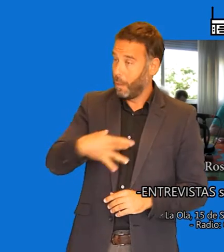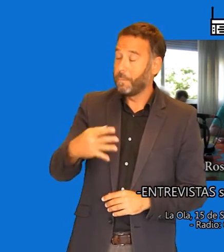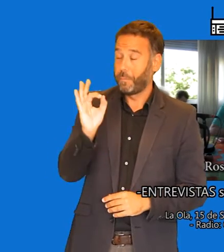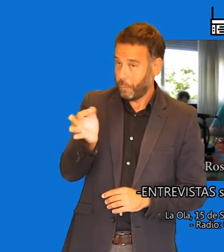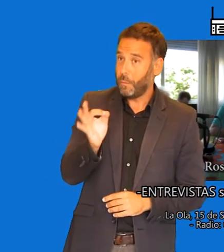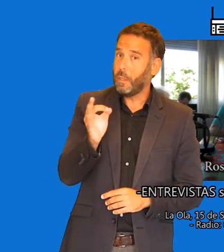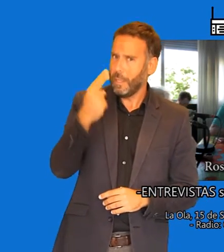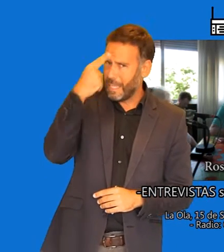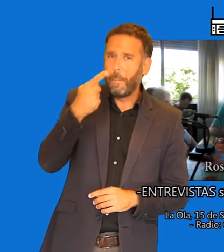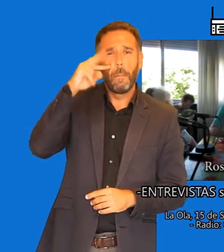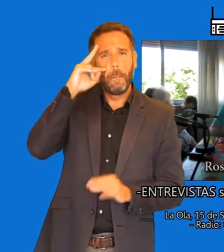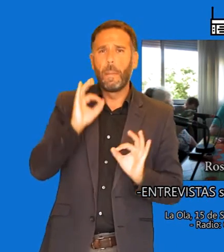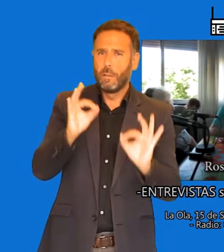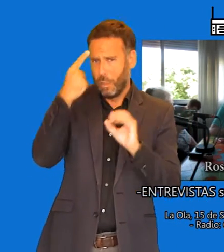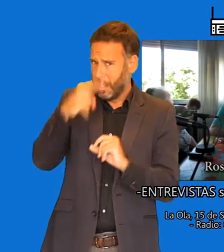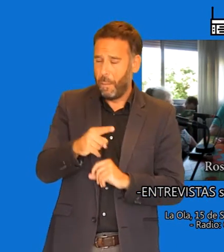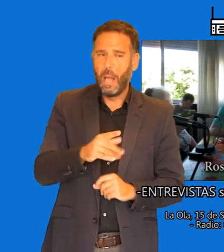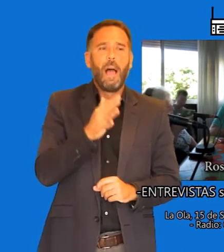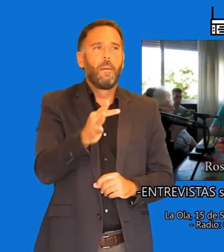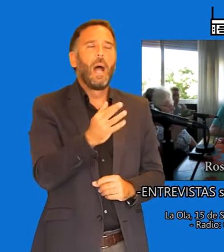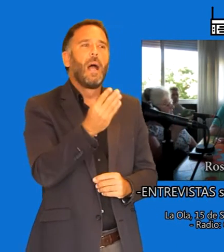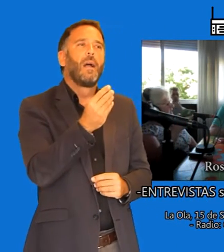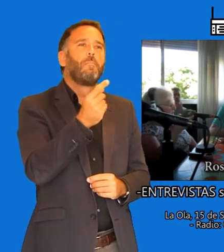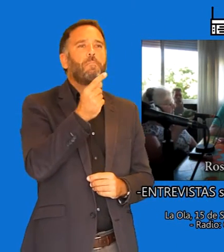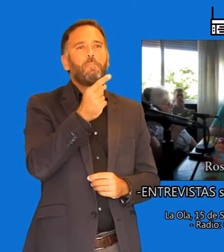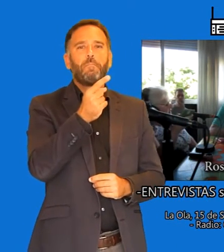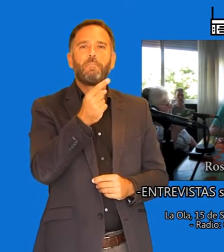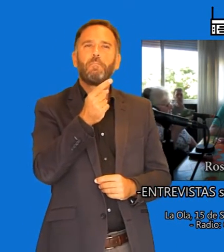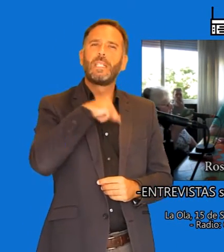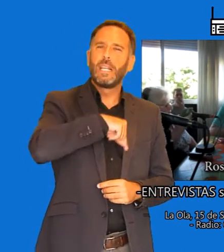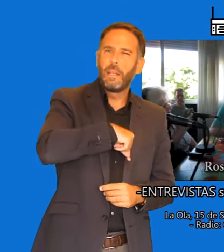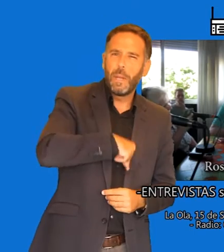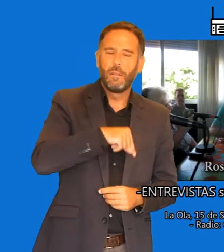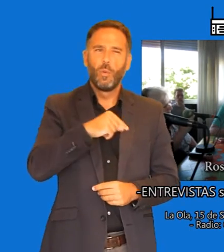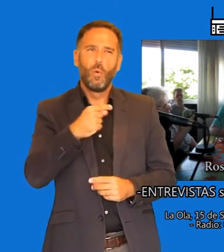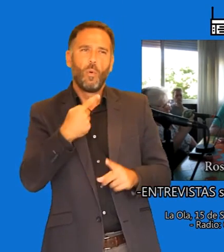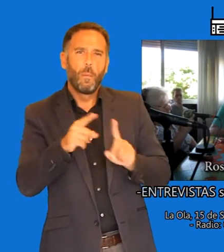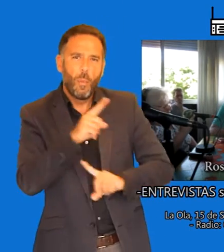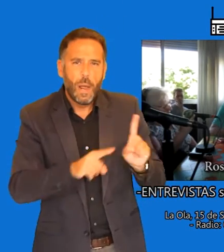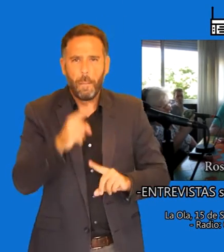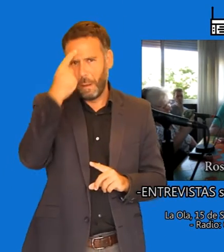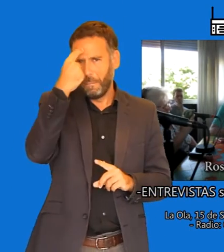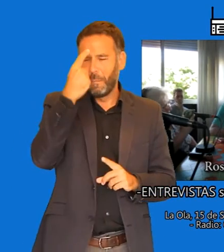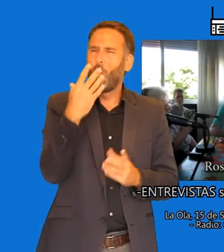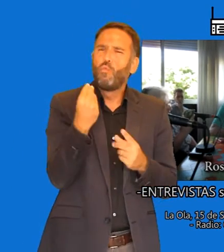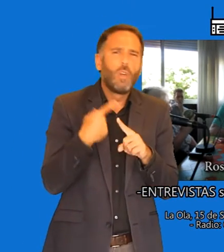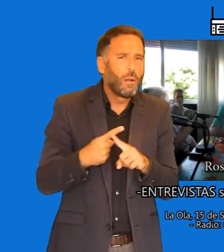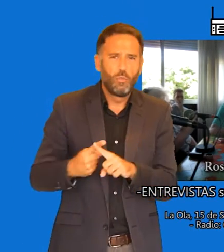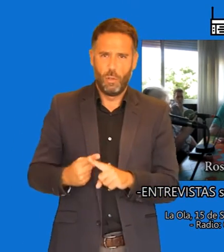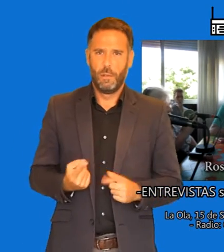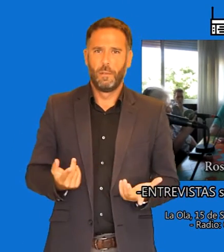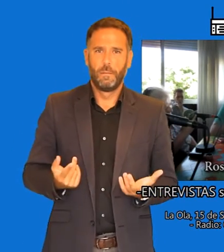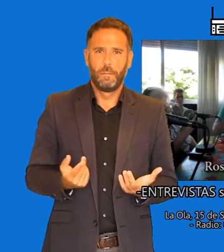que sabe realmente. Y no todos los malos hábitos, y los sentimientos, comportamientos mentales, muchísimas cosas. Exactamente.